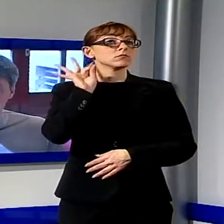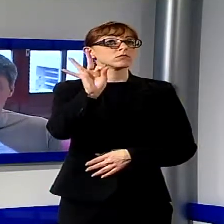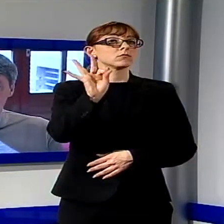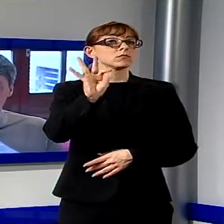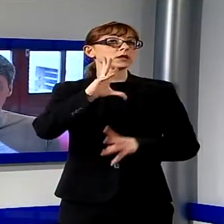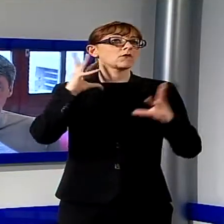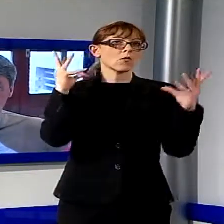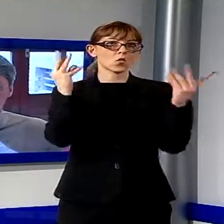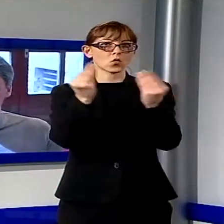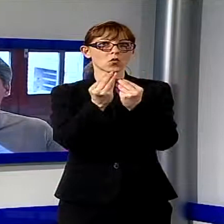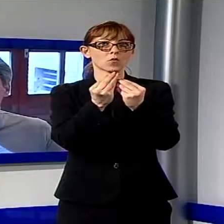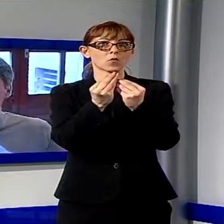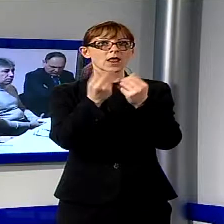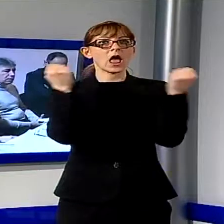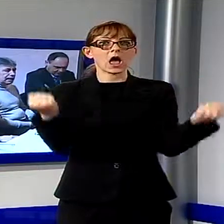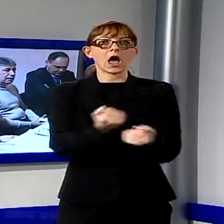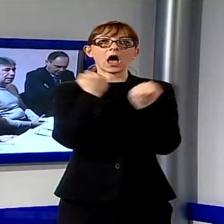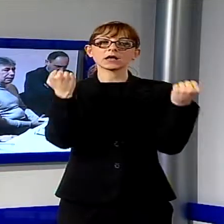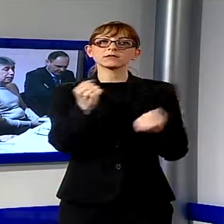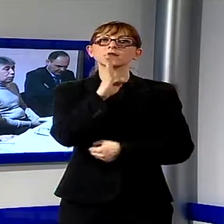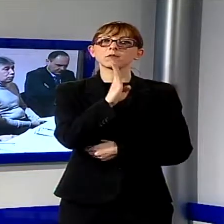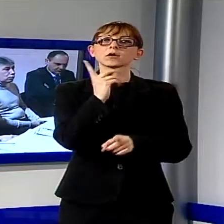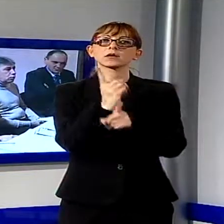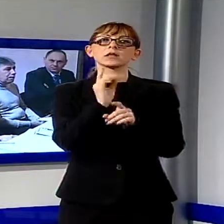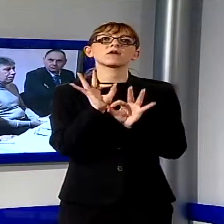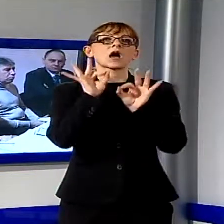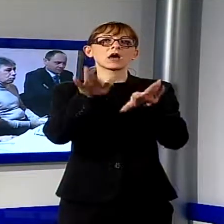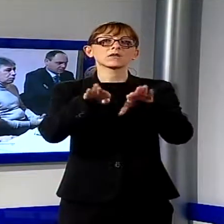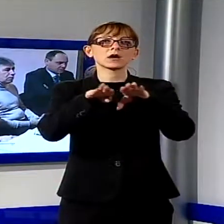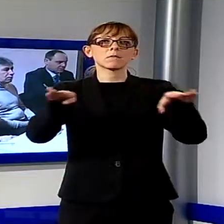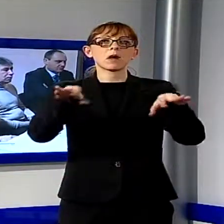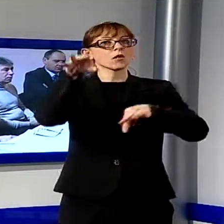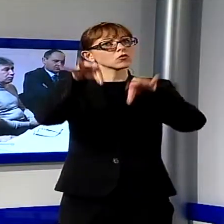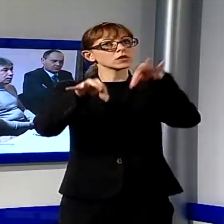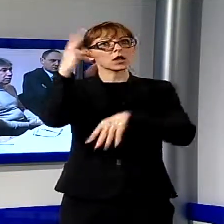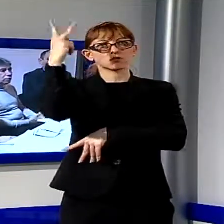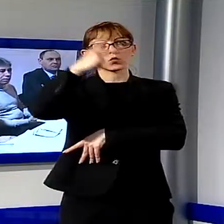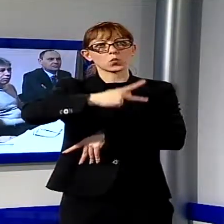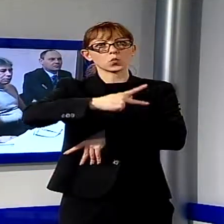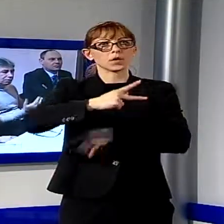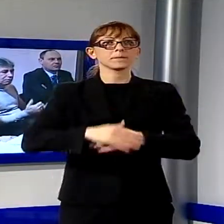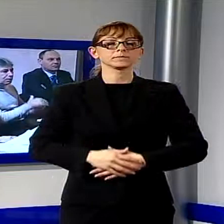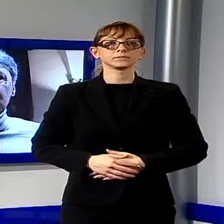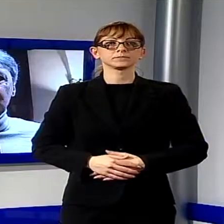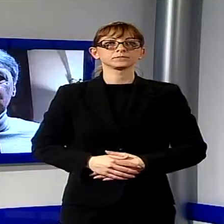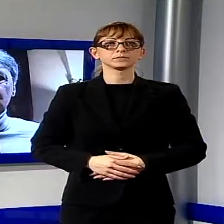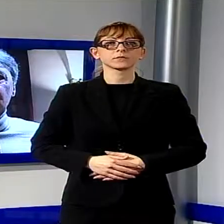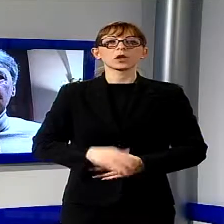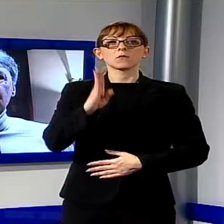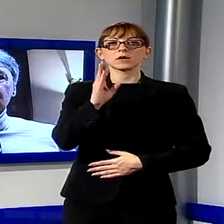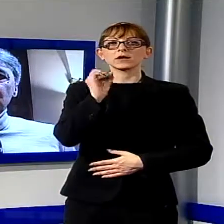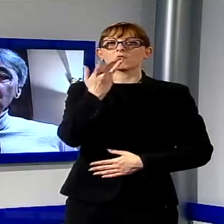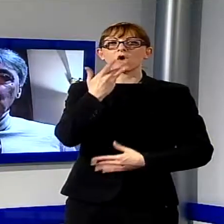portare gli eventi del Boccherini sui palcoscenici della città di Lucca. Boccherini Open aveva già questa vocazione di aprirsi alla